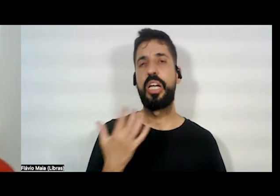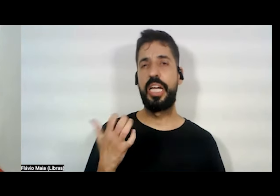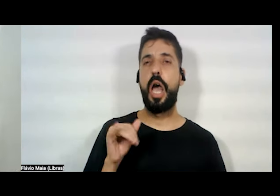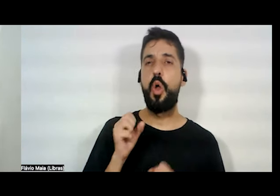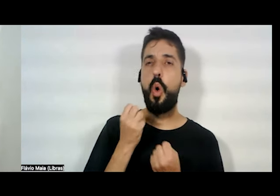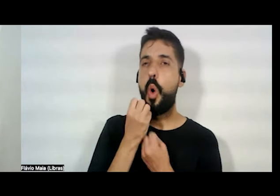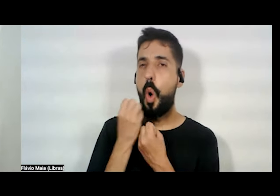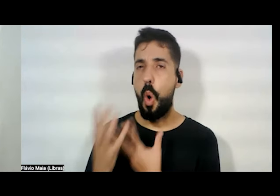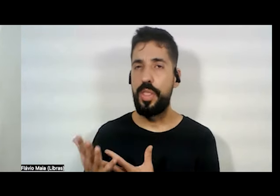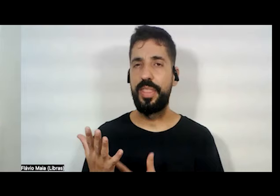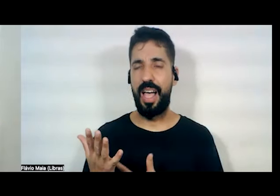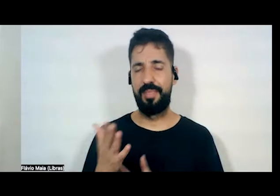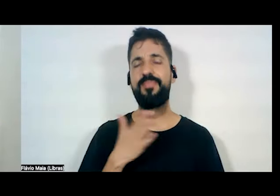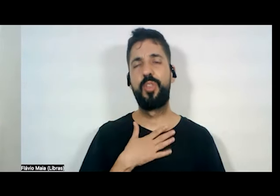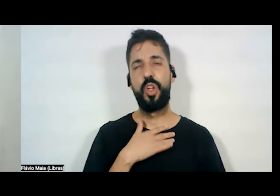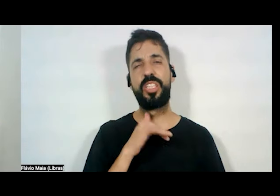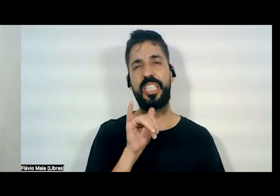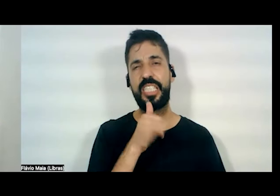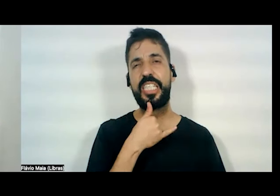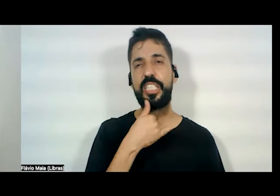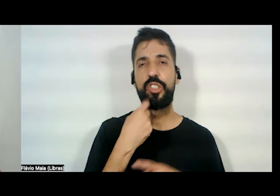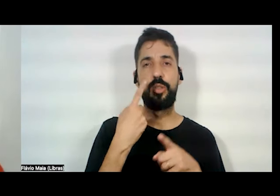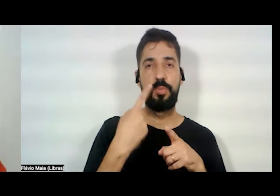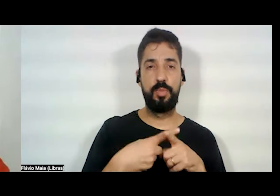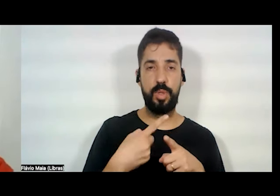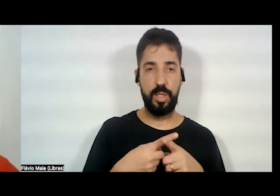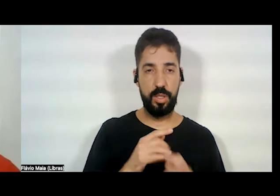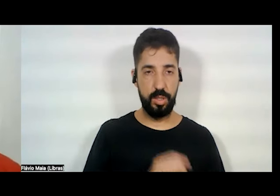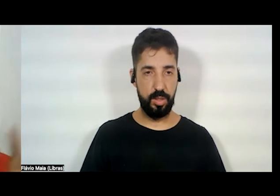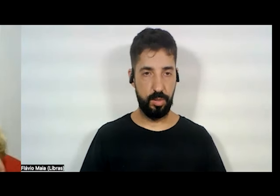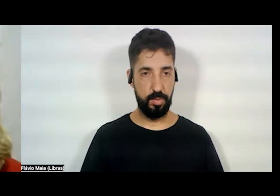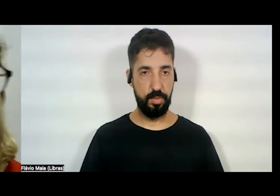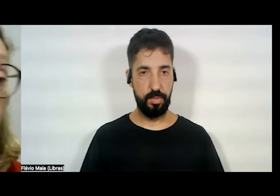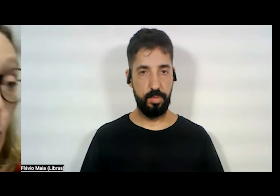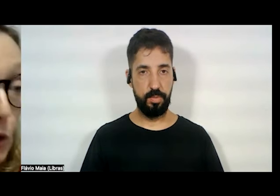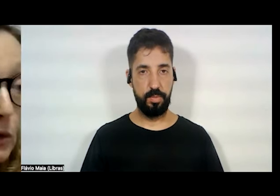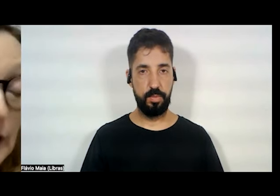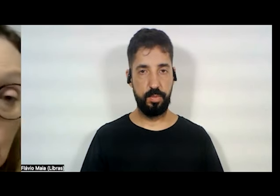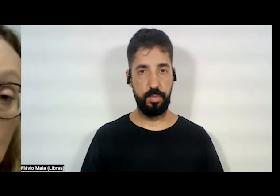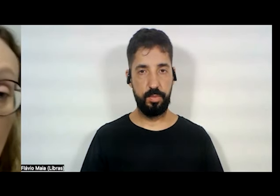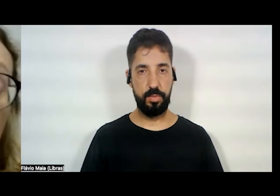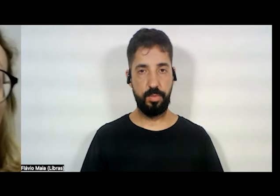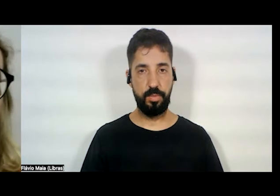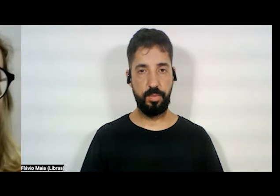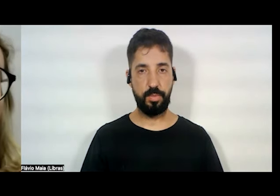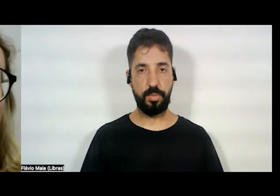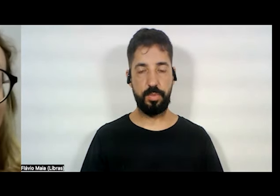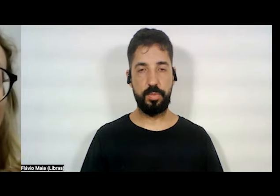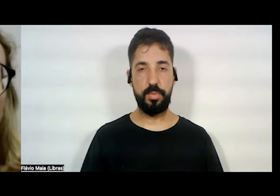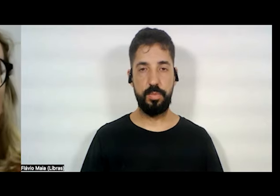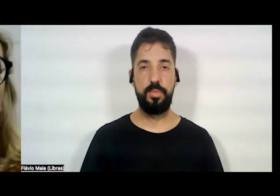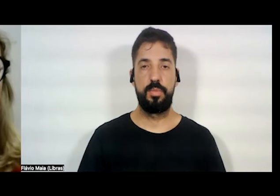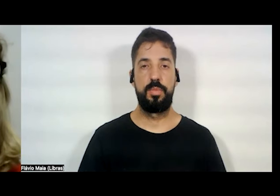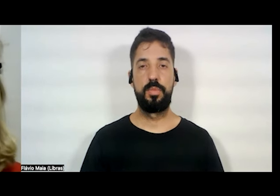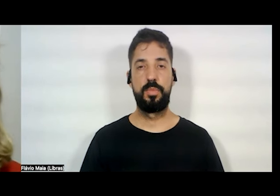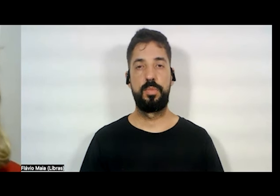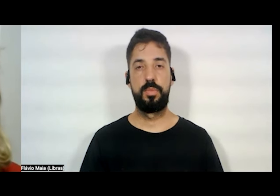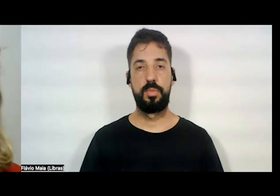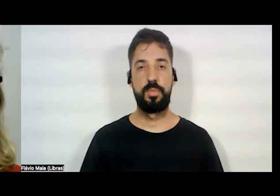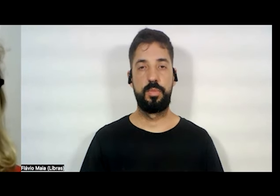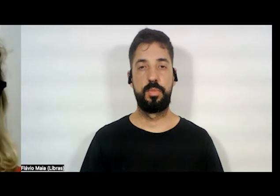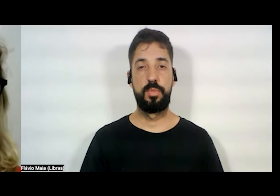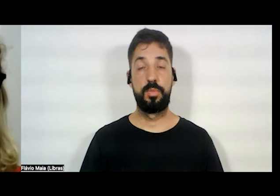triste porque, acho que eu deixei lá no auditório, quero te contar que eu estou muito triste porque eu estou